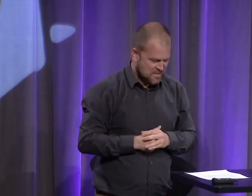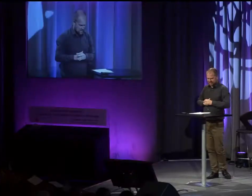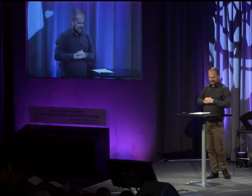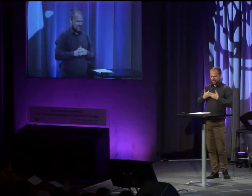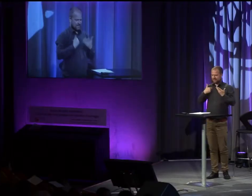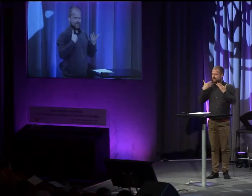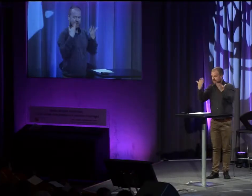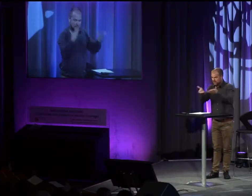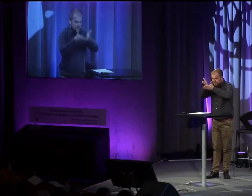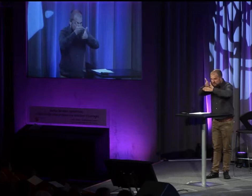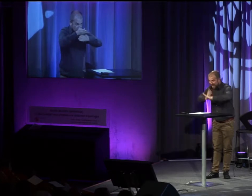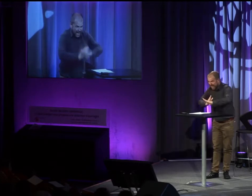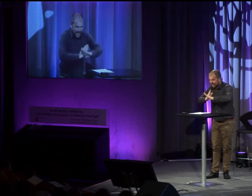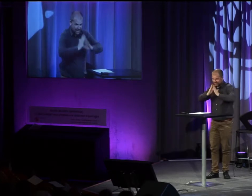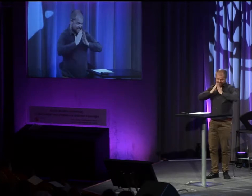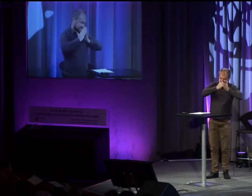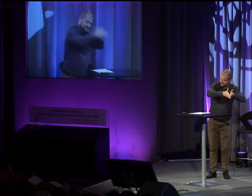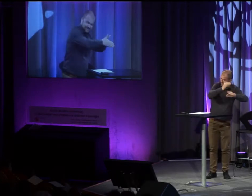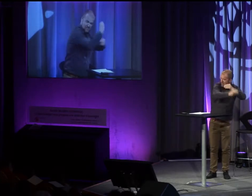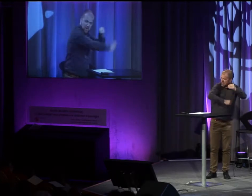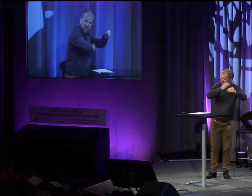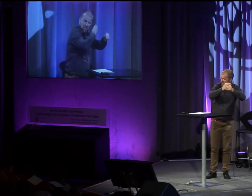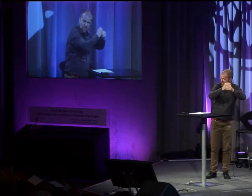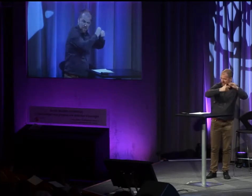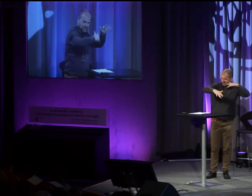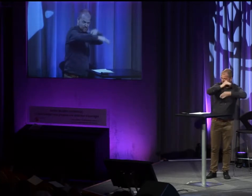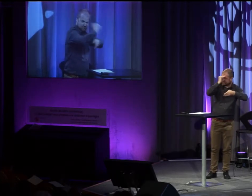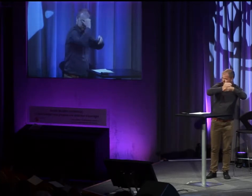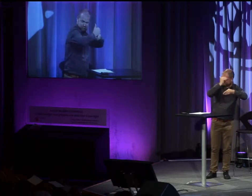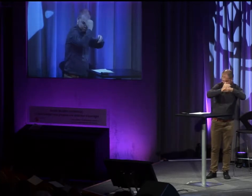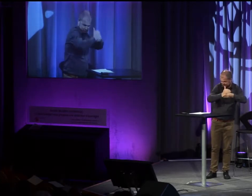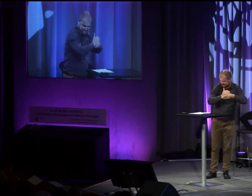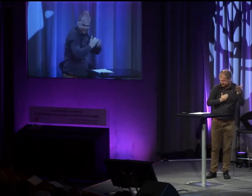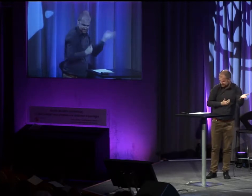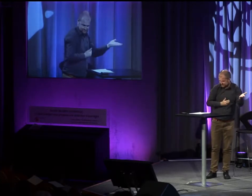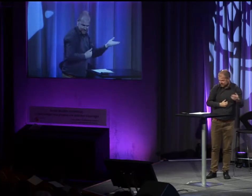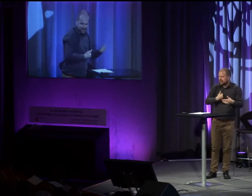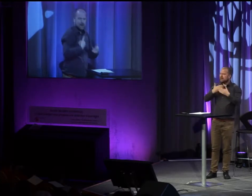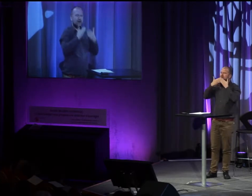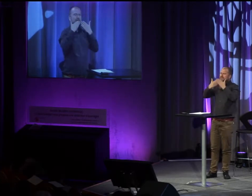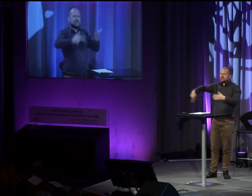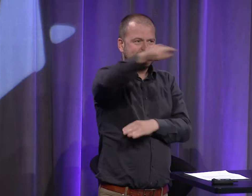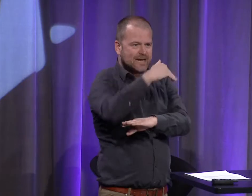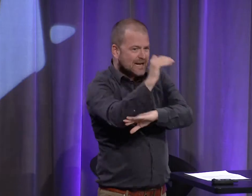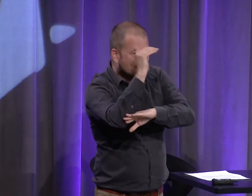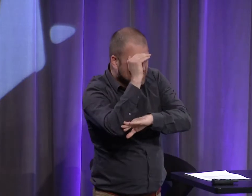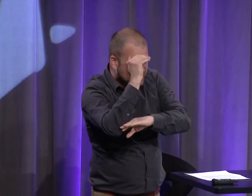précisément. Et voilà. Je vous invite tous à venir avec moi, plonger dans cet environnement, dans